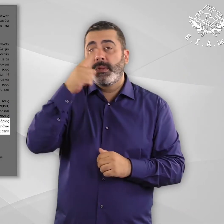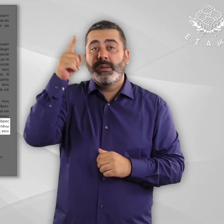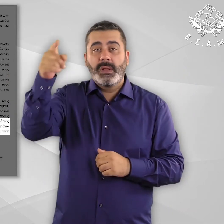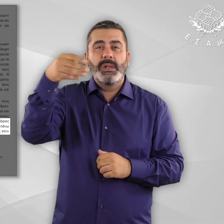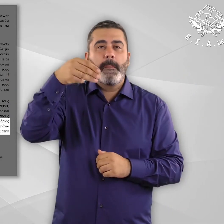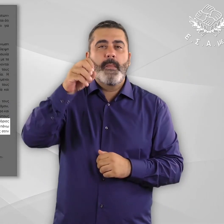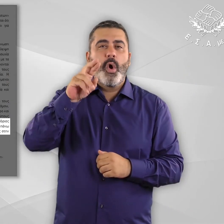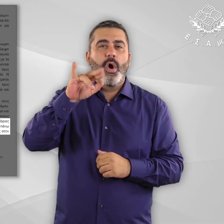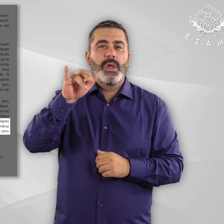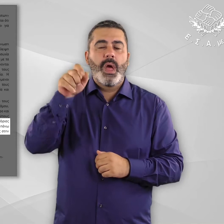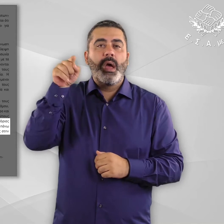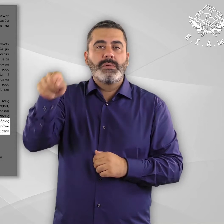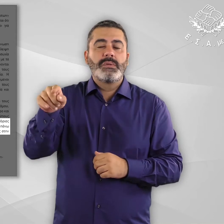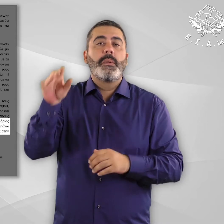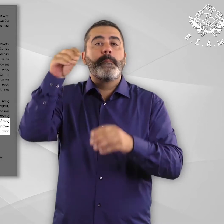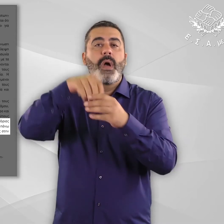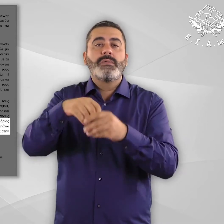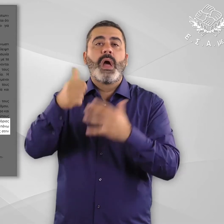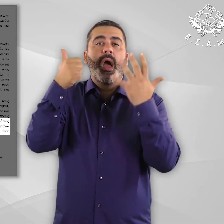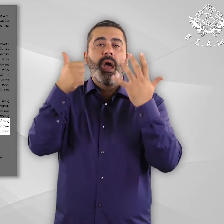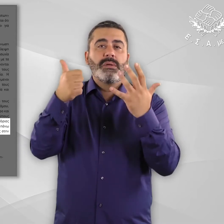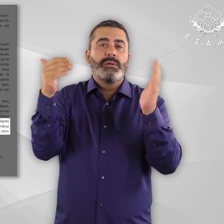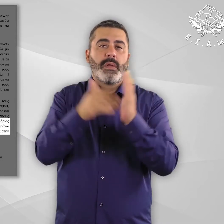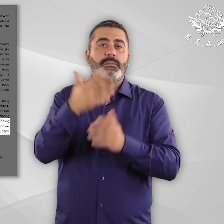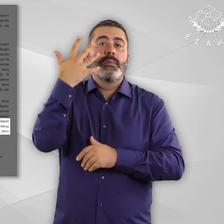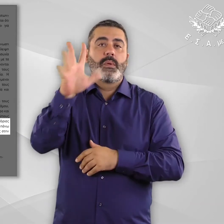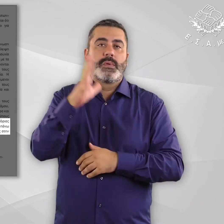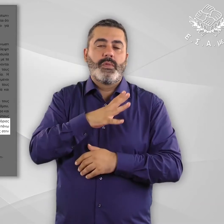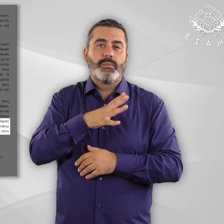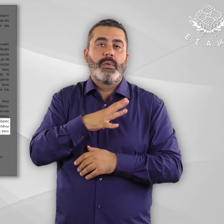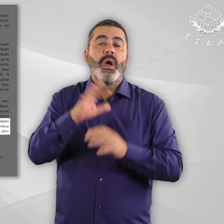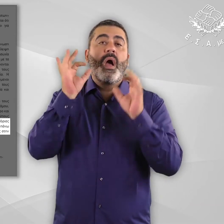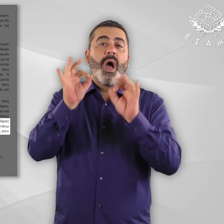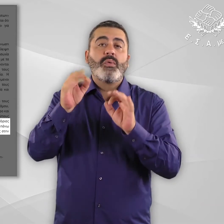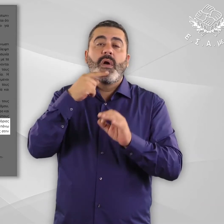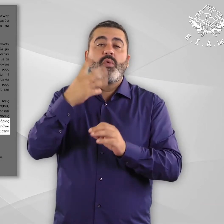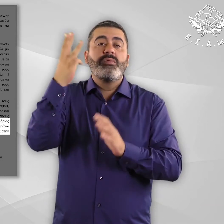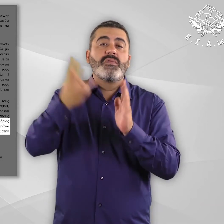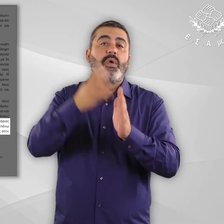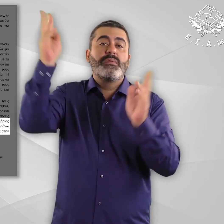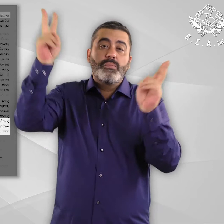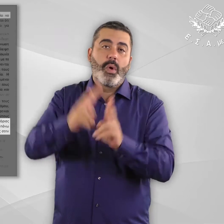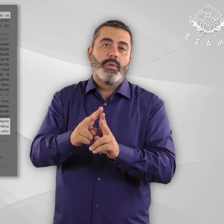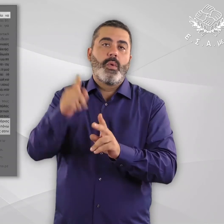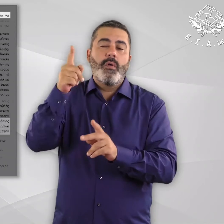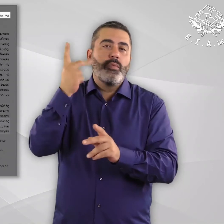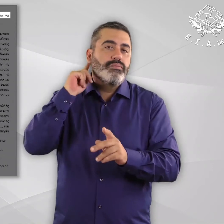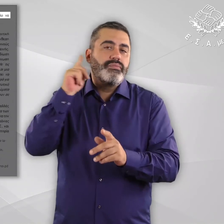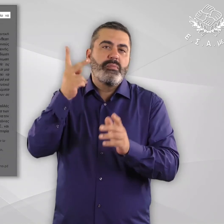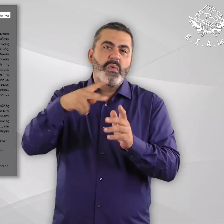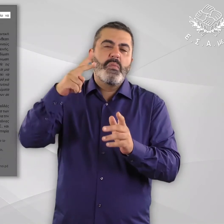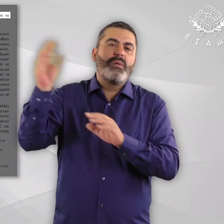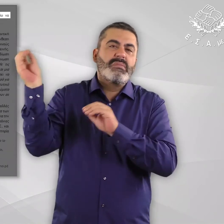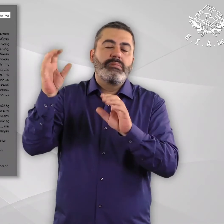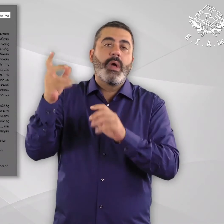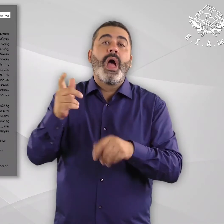Λέσβο στεγάζει περίπου 6.500 ανθρώπους, τρεις φορές πάνω από τη χωρητικότητά του παρά τις πρόσφατες μεταφορές